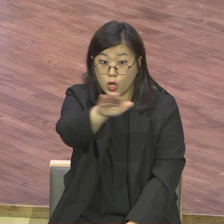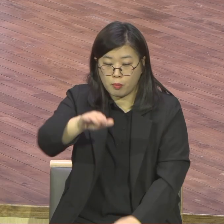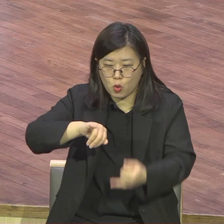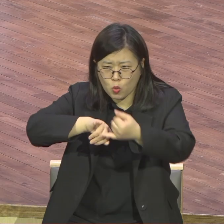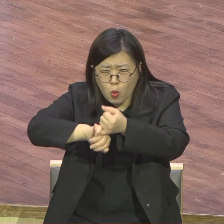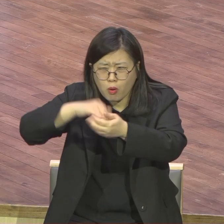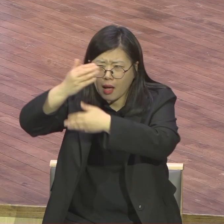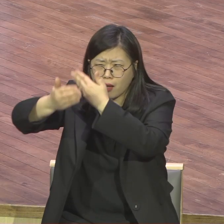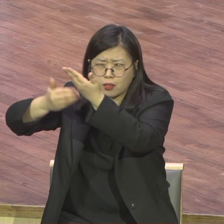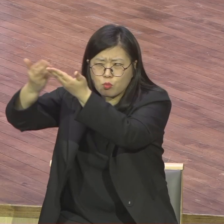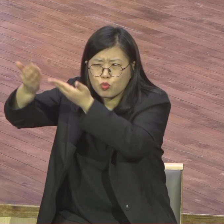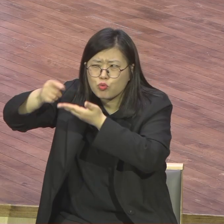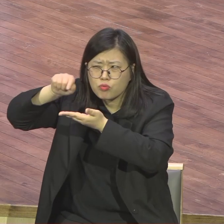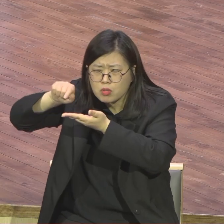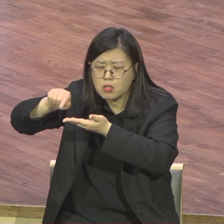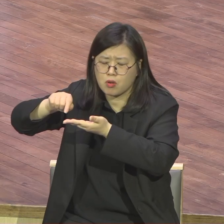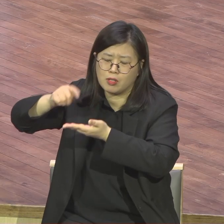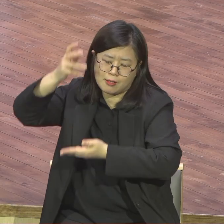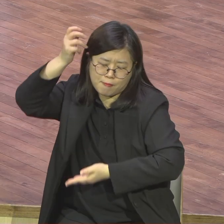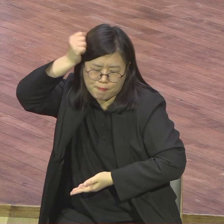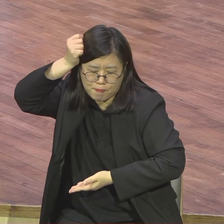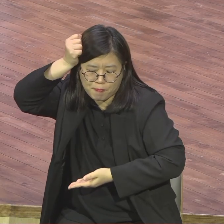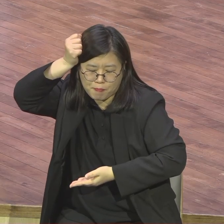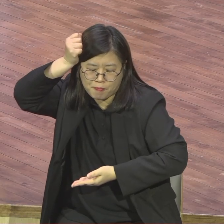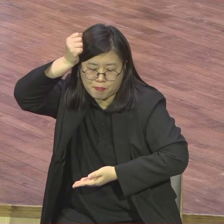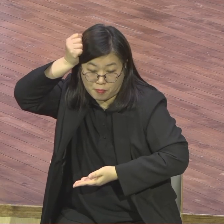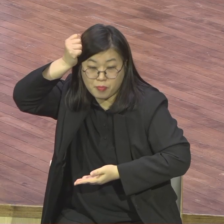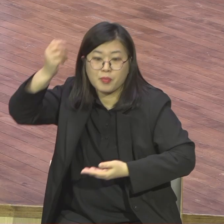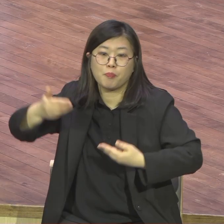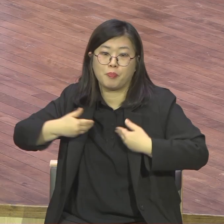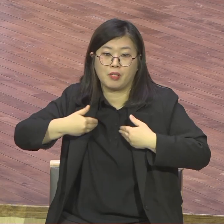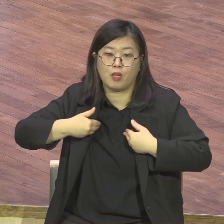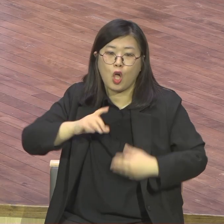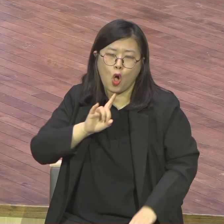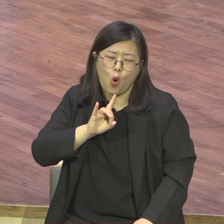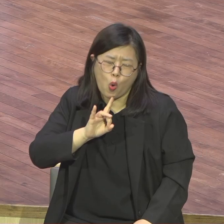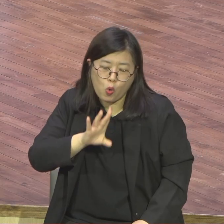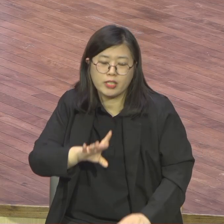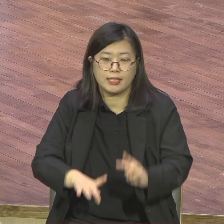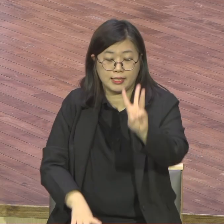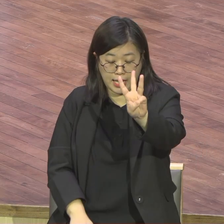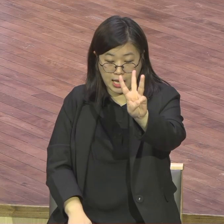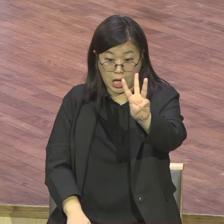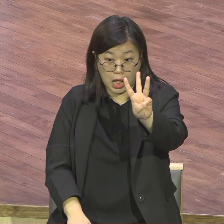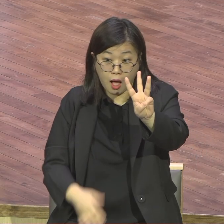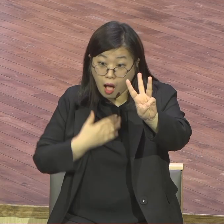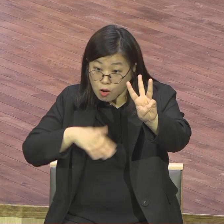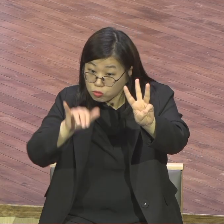이제는 사모직을 이 3가지 사모직을 누리는 방법